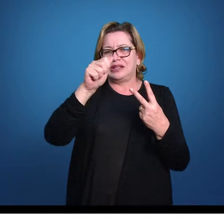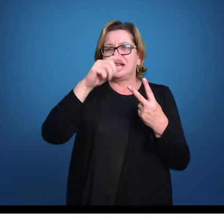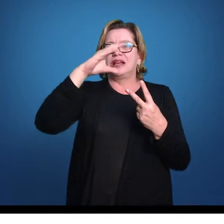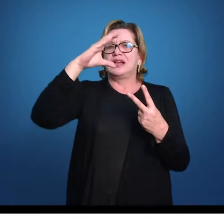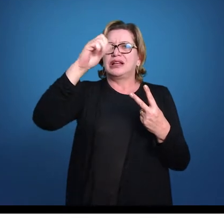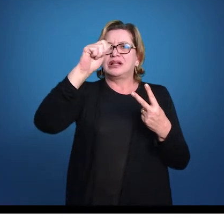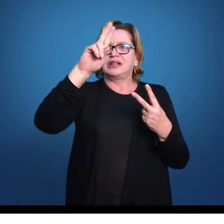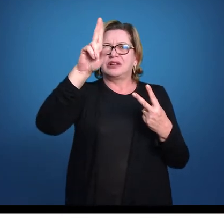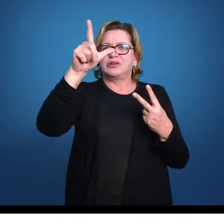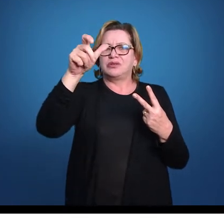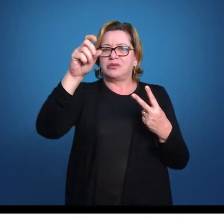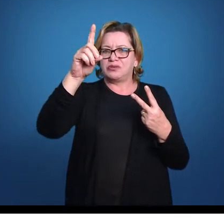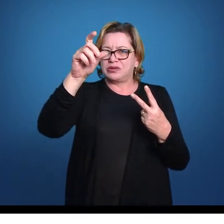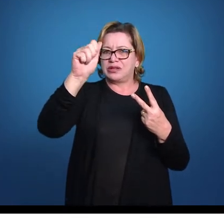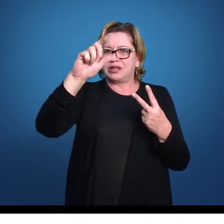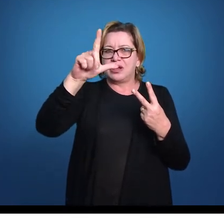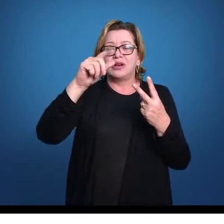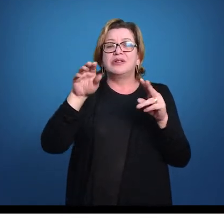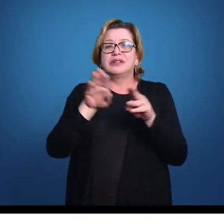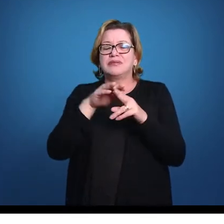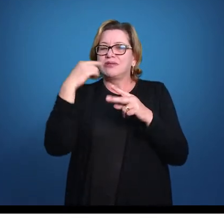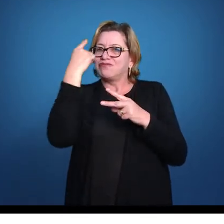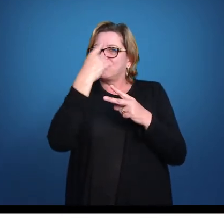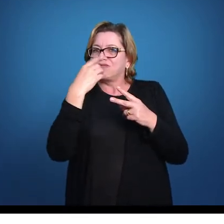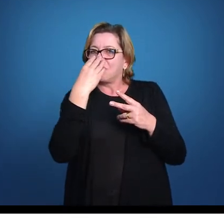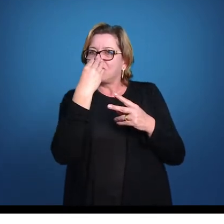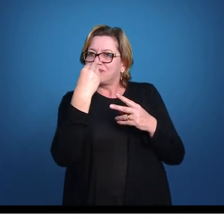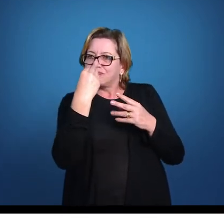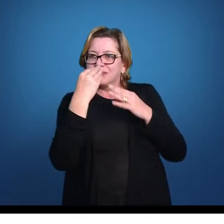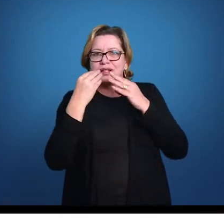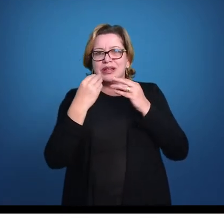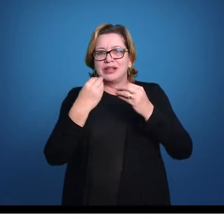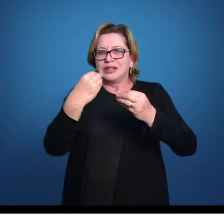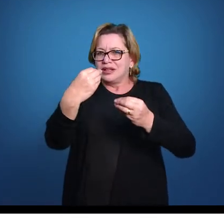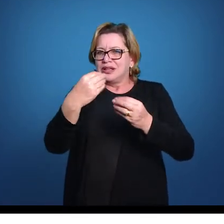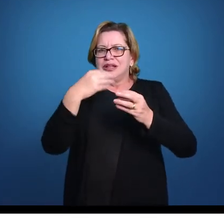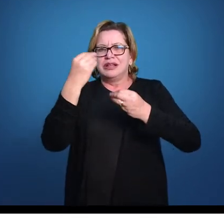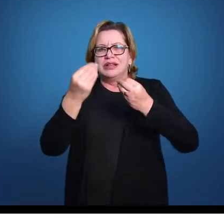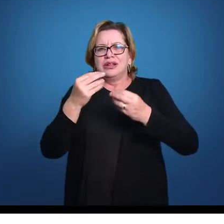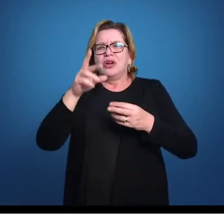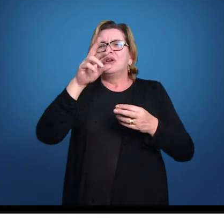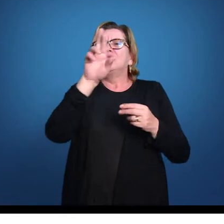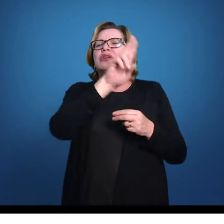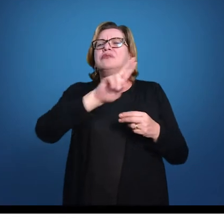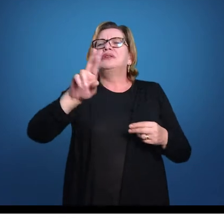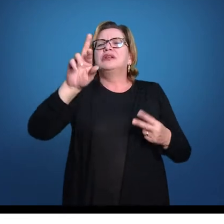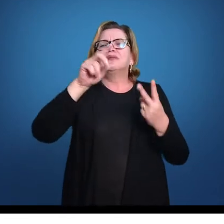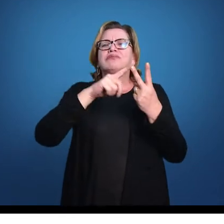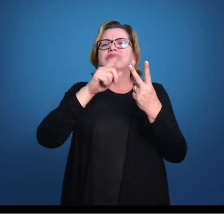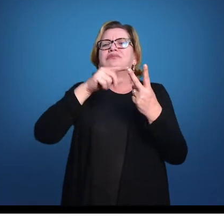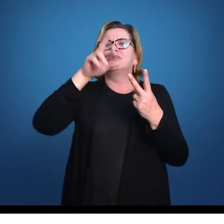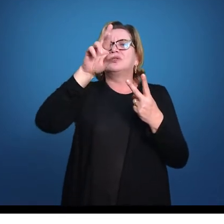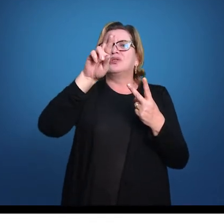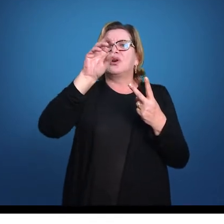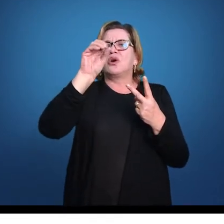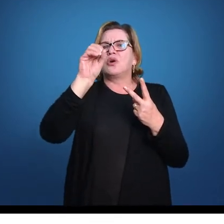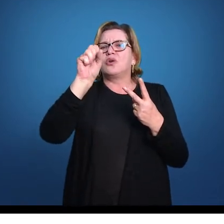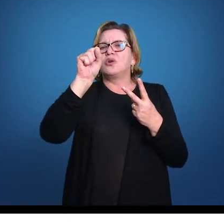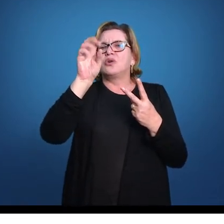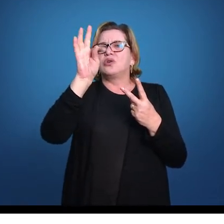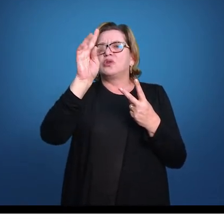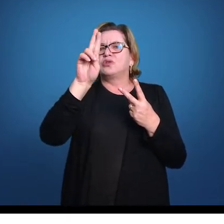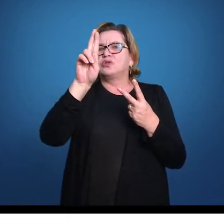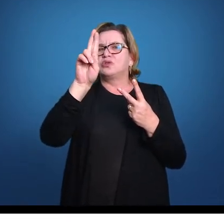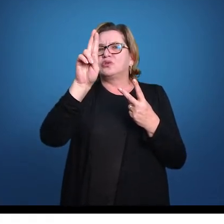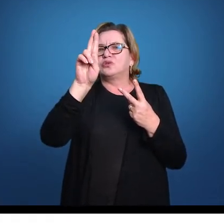mais comprido, ele é mais focinhudo, a gente não chama focinho, a gente chama de rostrum, rostro ou rostrum em